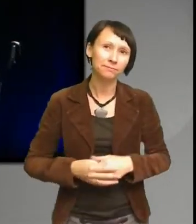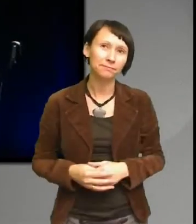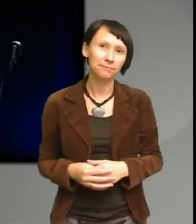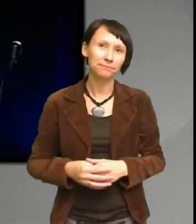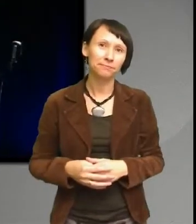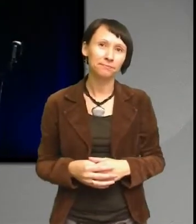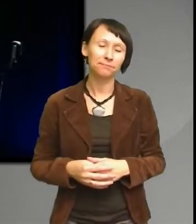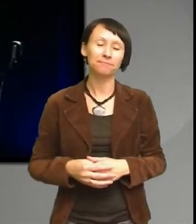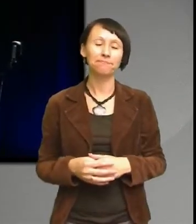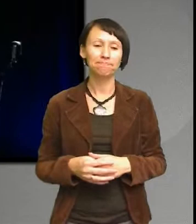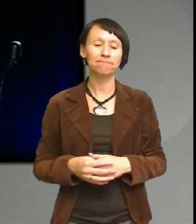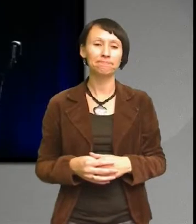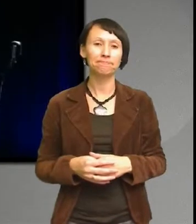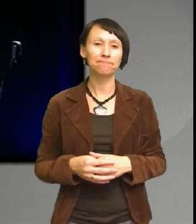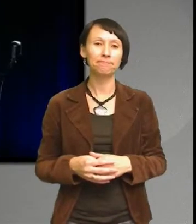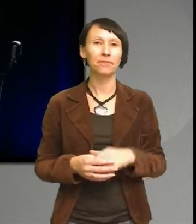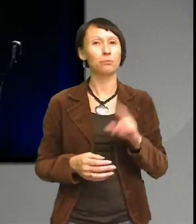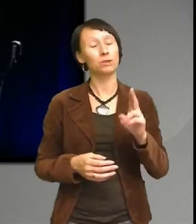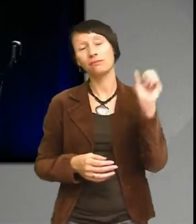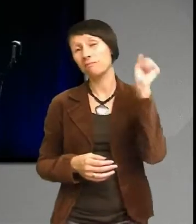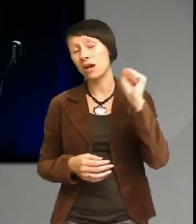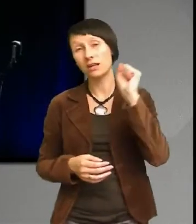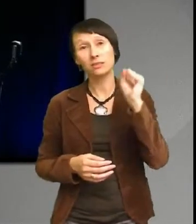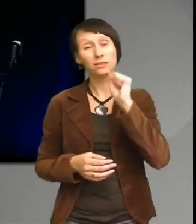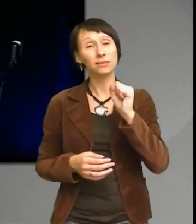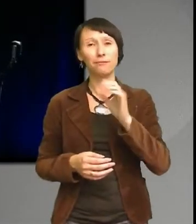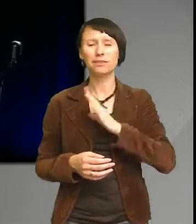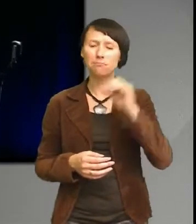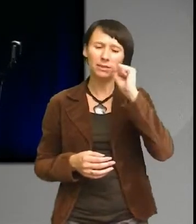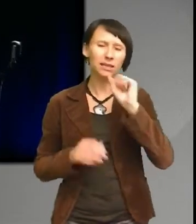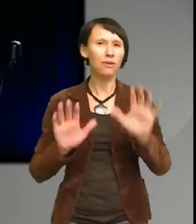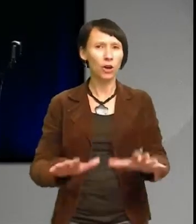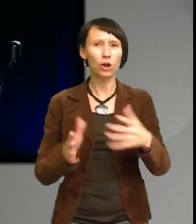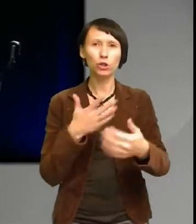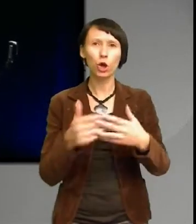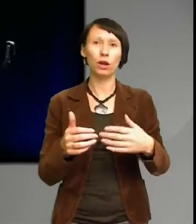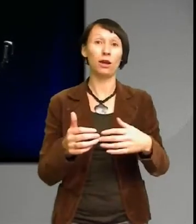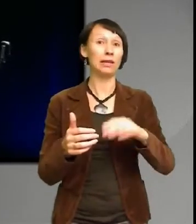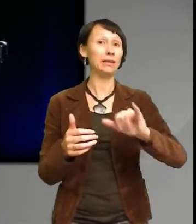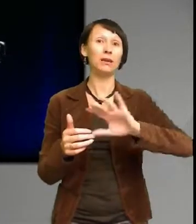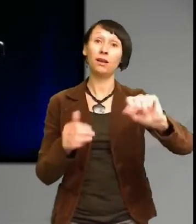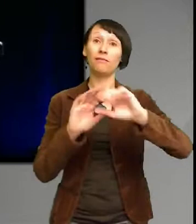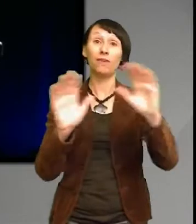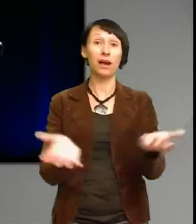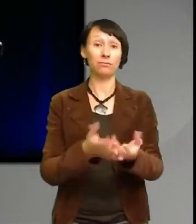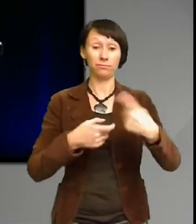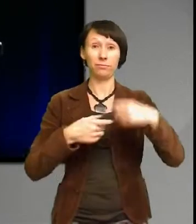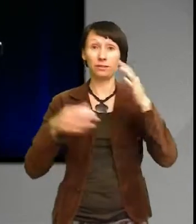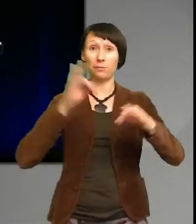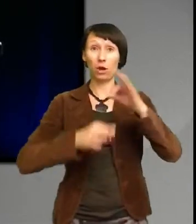det finns jättemycket kvar att göra globalt inom kemikaliefrågan även om det var en av de här frågorna